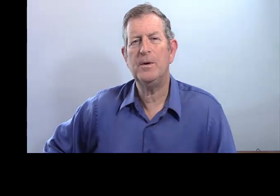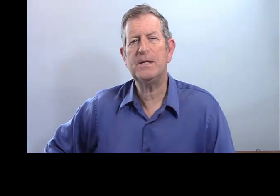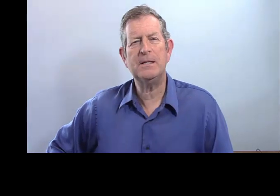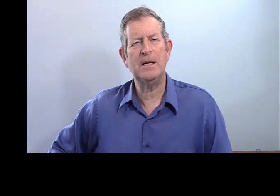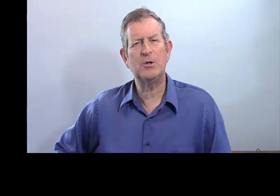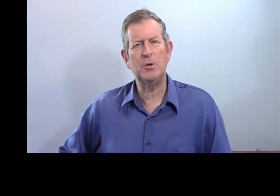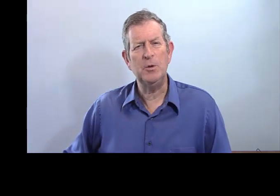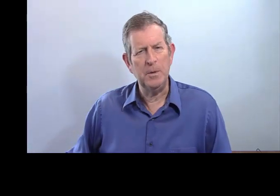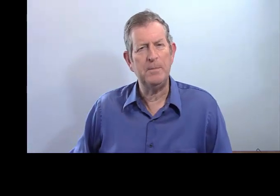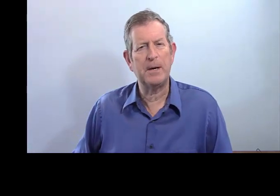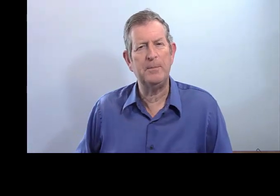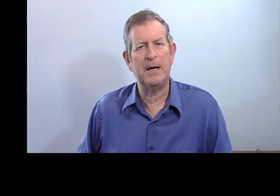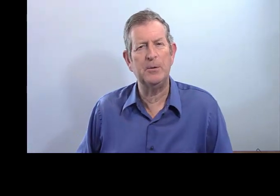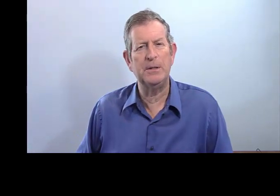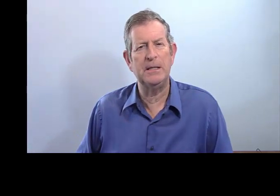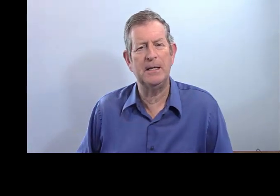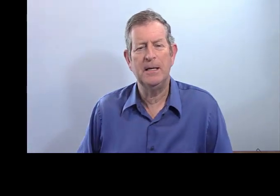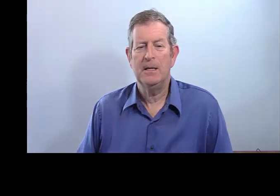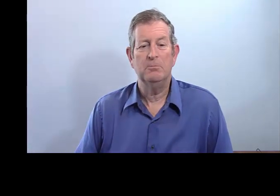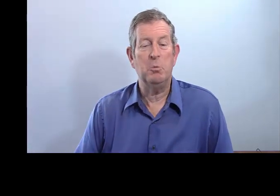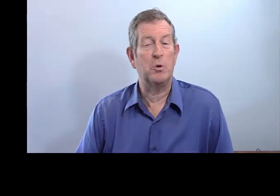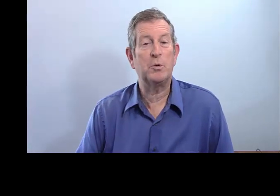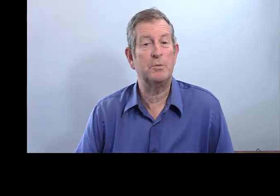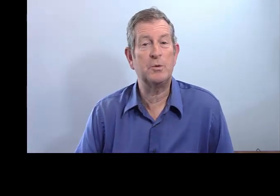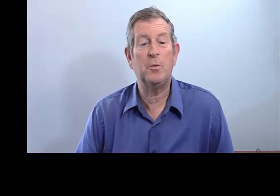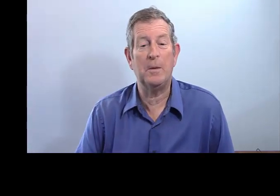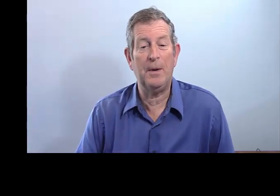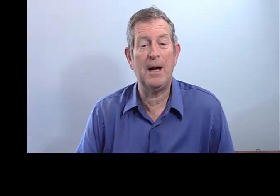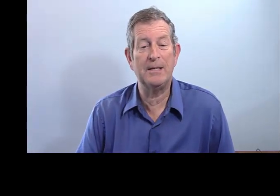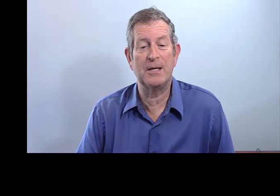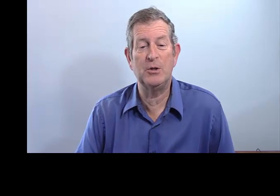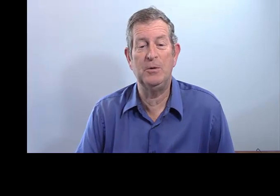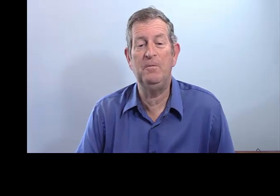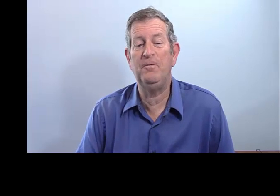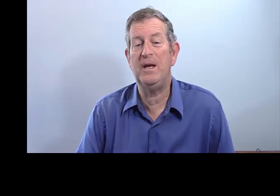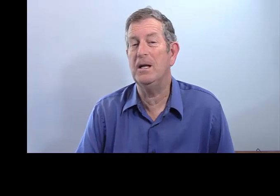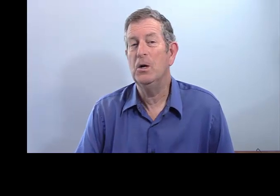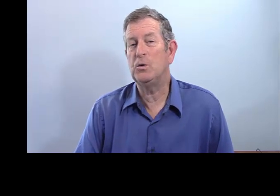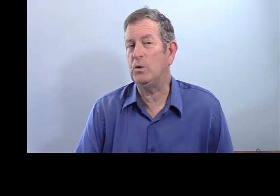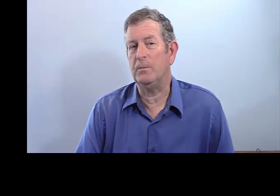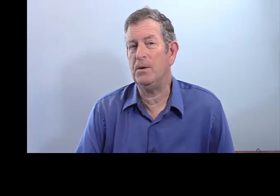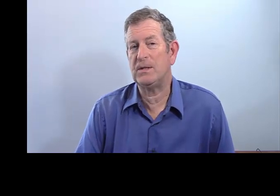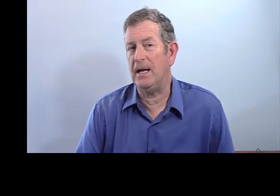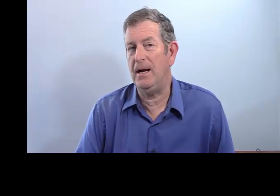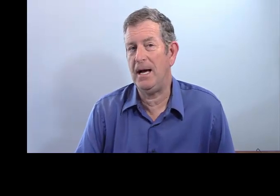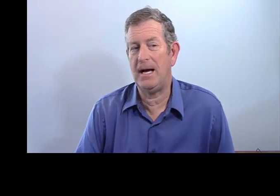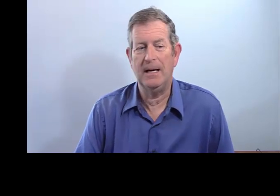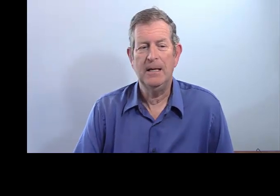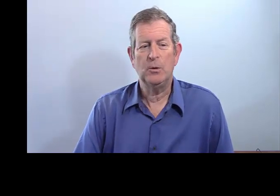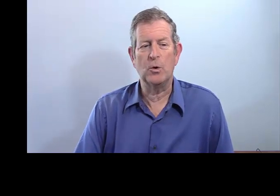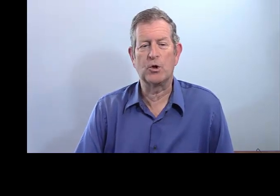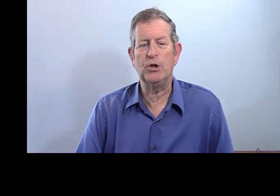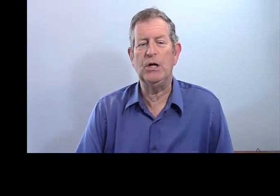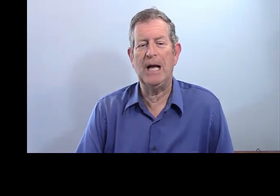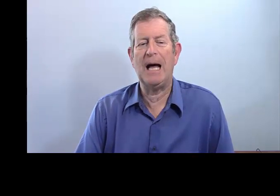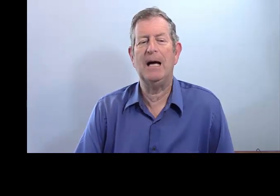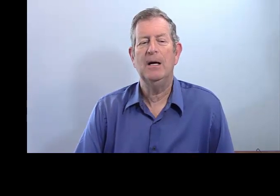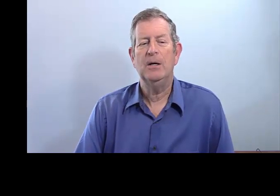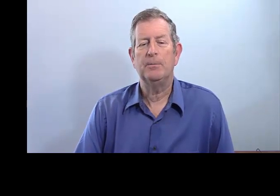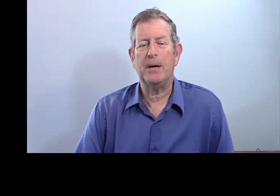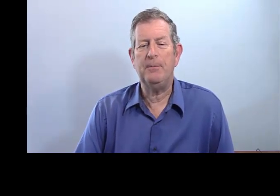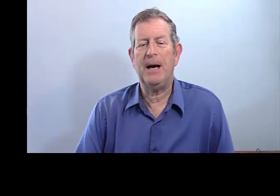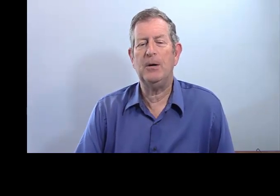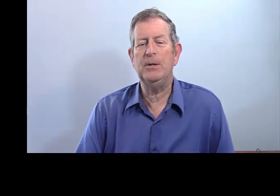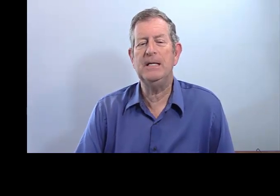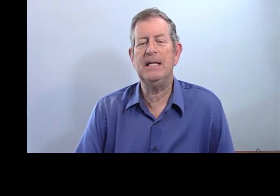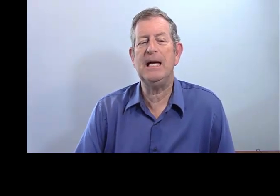Vous pensez que c'est je lui prépare le dîner. Bon, je ne crois pas. Il s'agit d'une fille. Sûrement, c'est là. Donc, je la